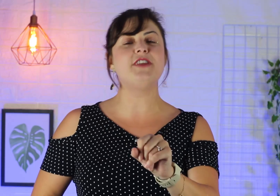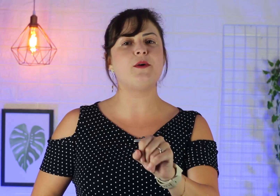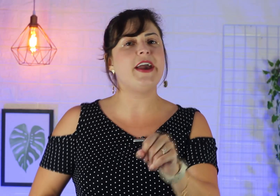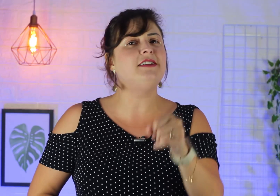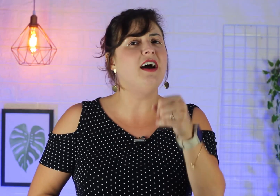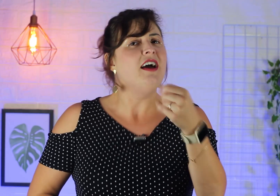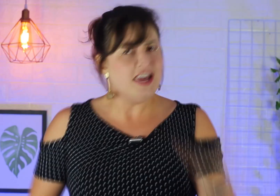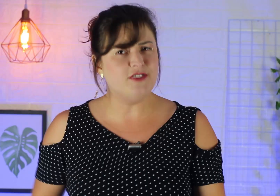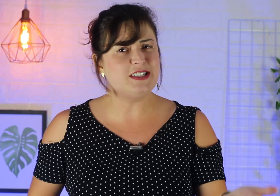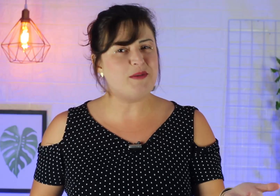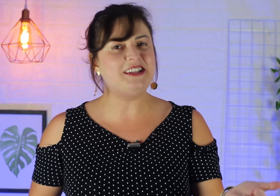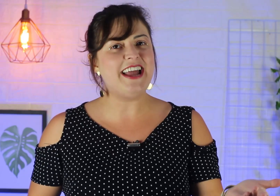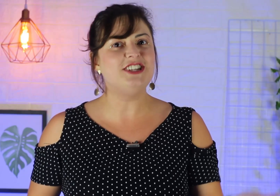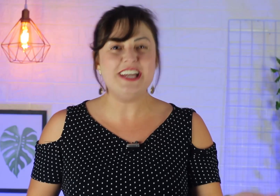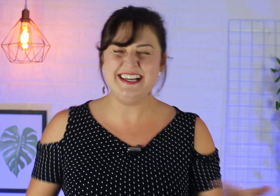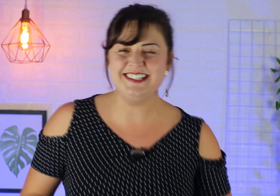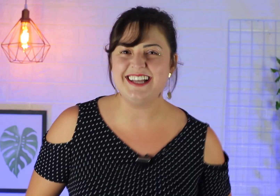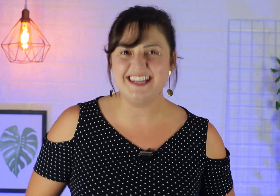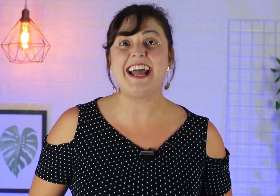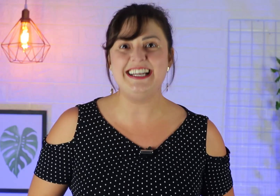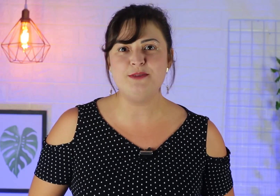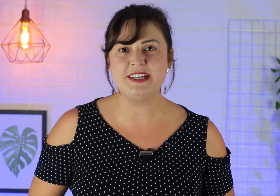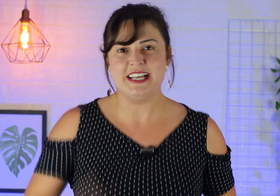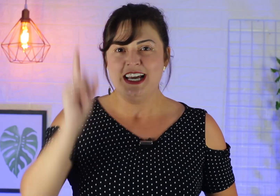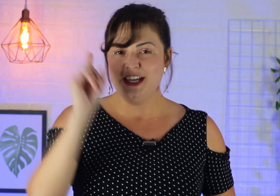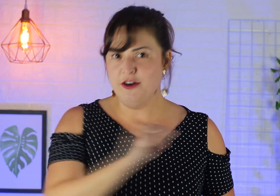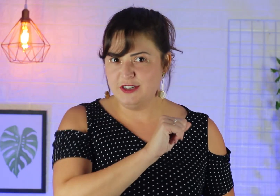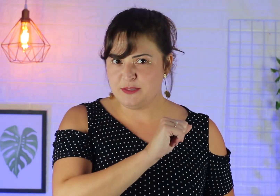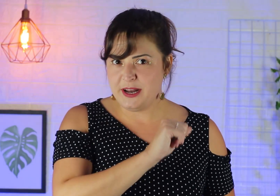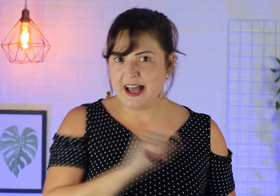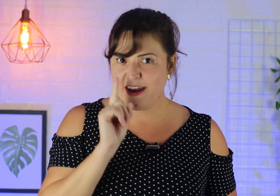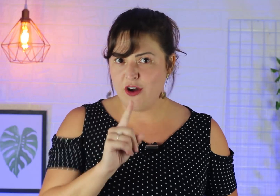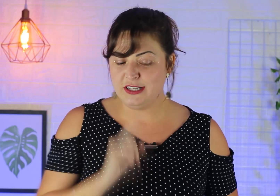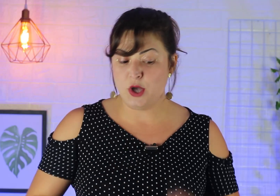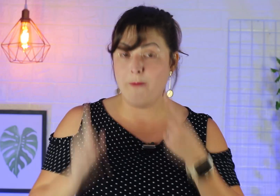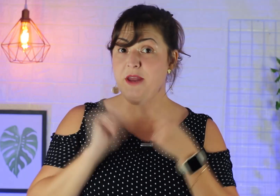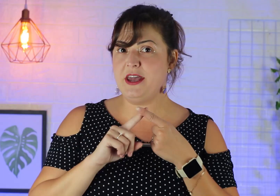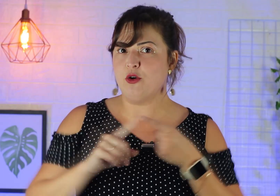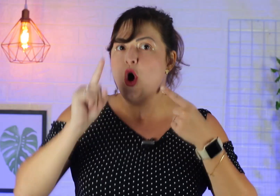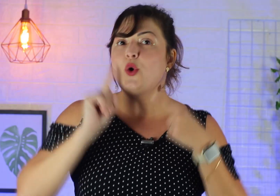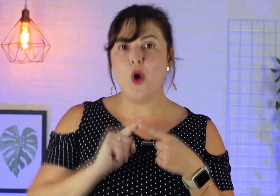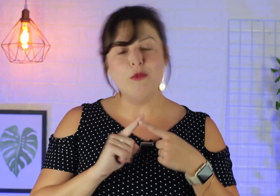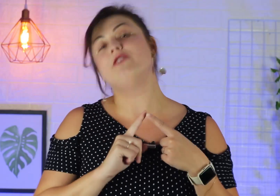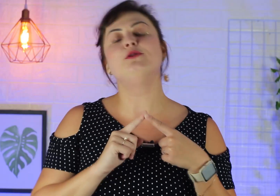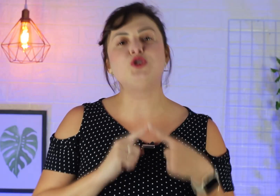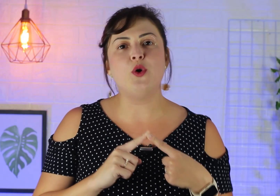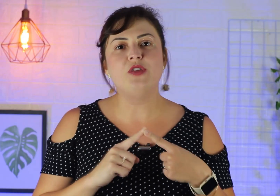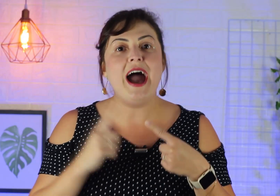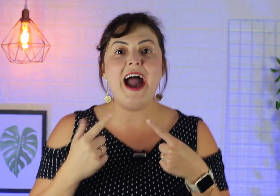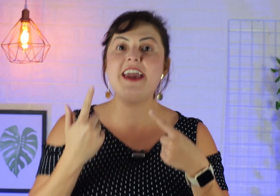frequenta e que você pretende inserir a Libras. E eu vou te explicar, olha só, primeiro, como que funciona a